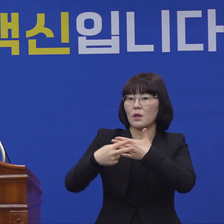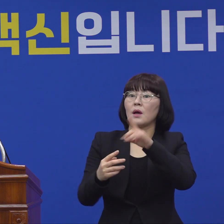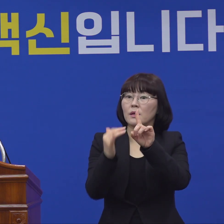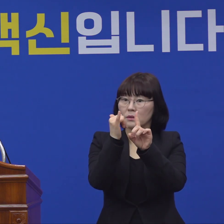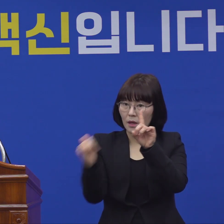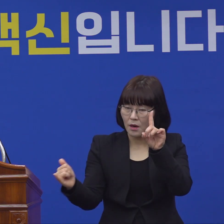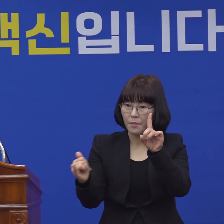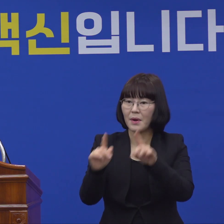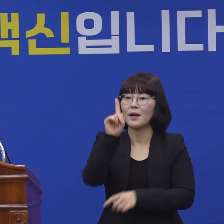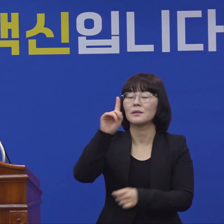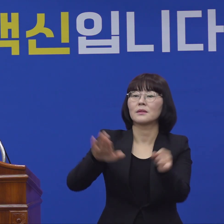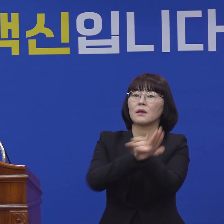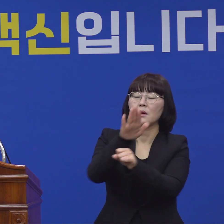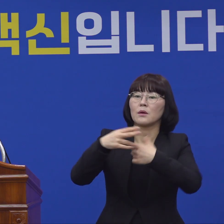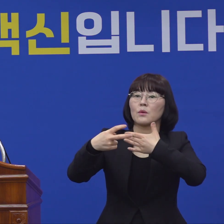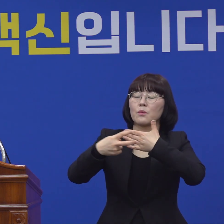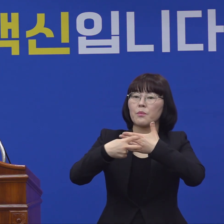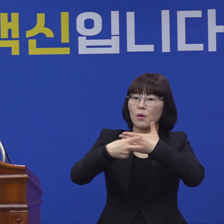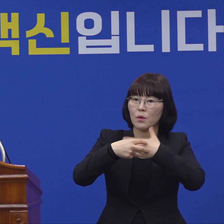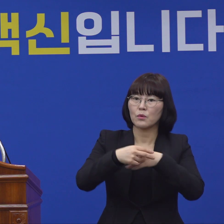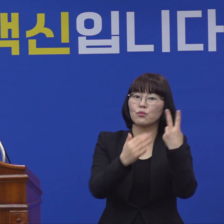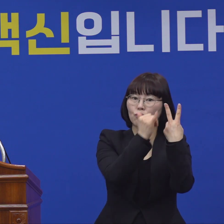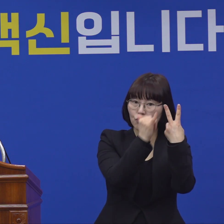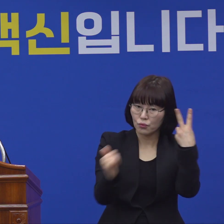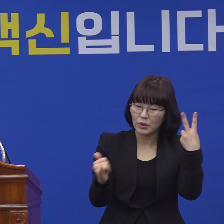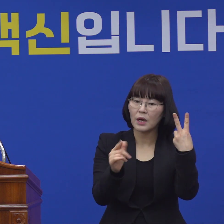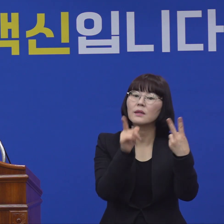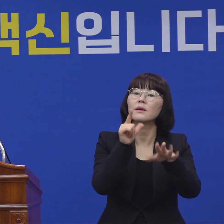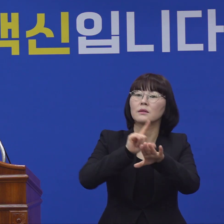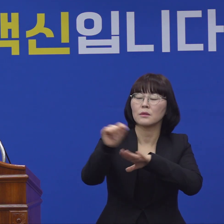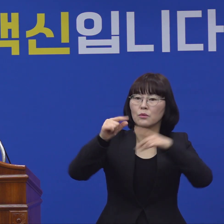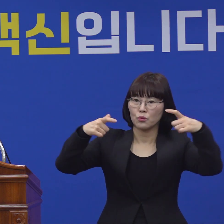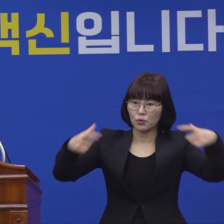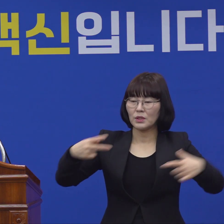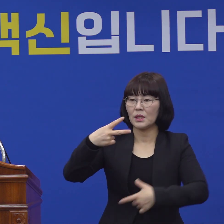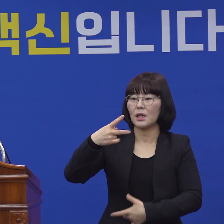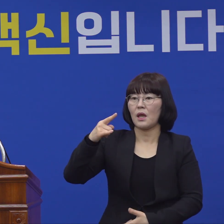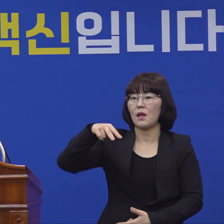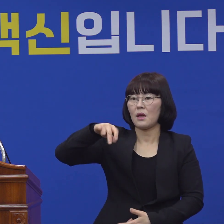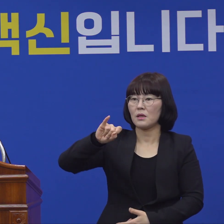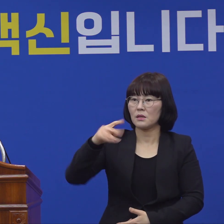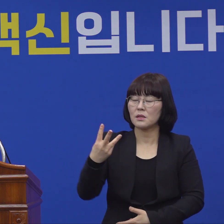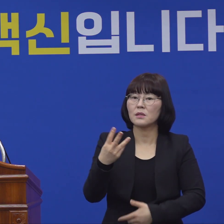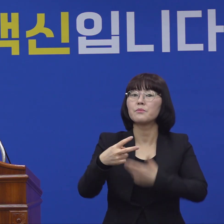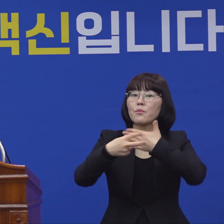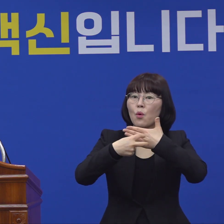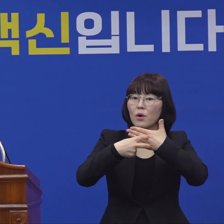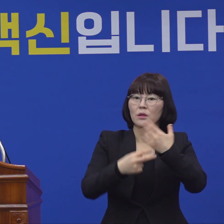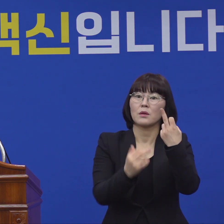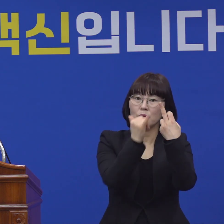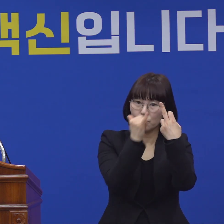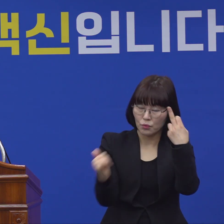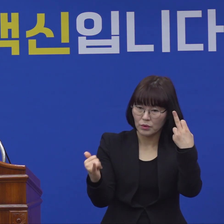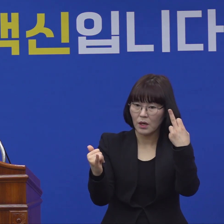서구 소재 한사랑요양병원에서 2명, 달성군 소재 대실요양병원에서 12명,